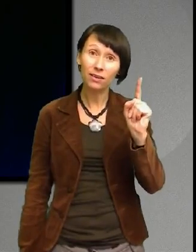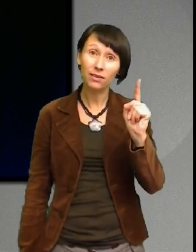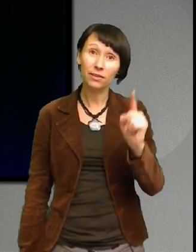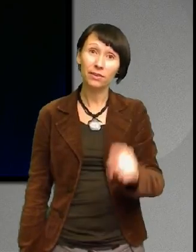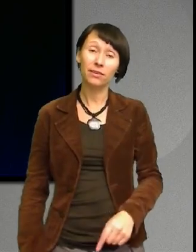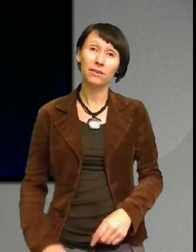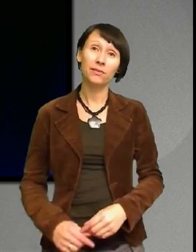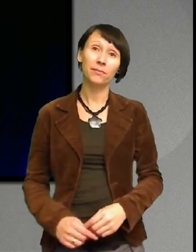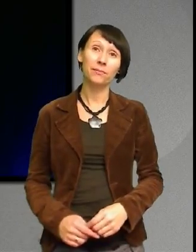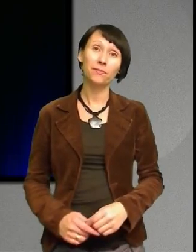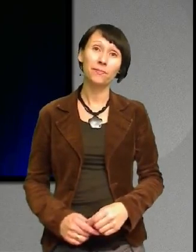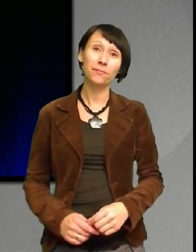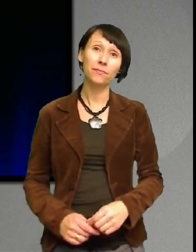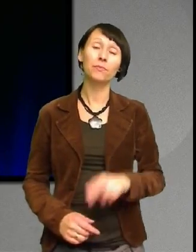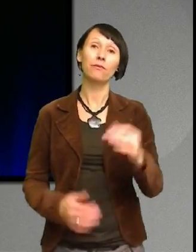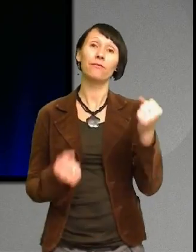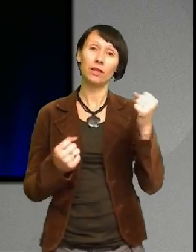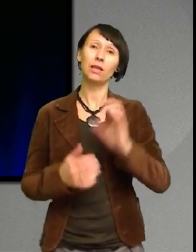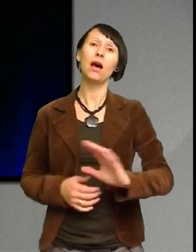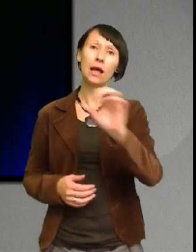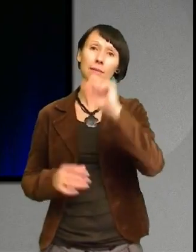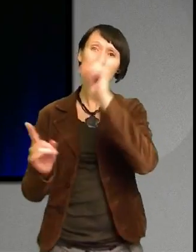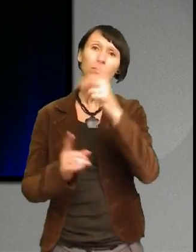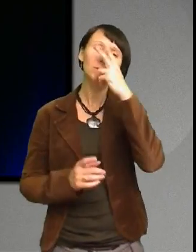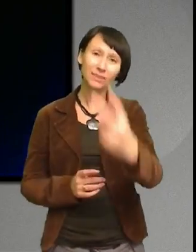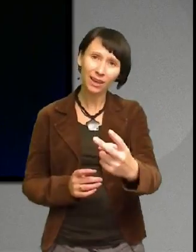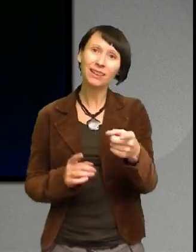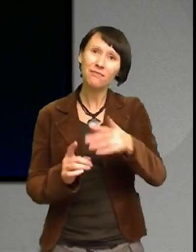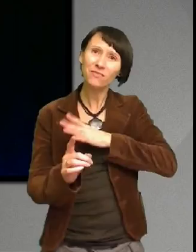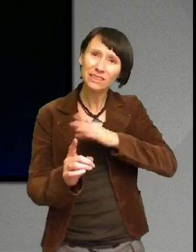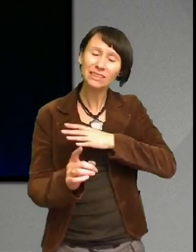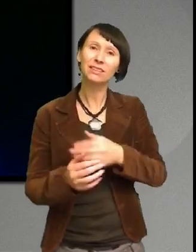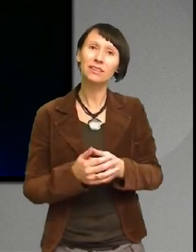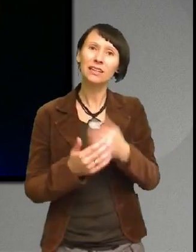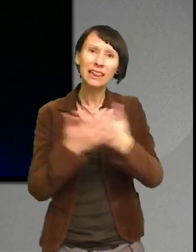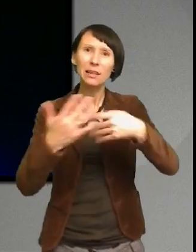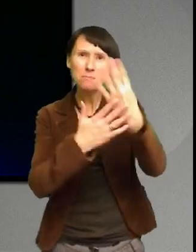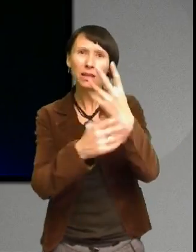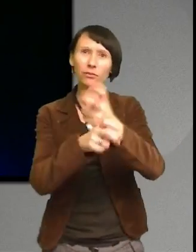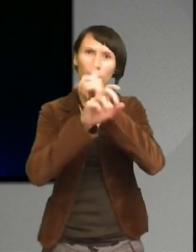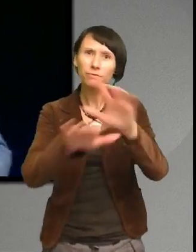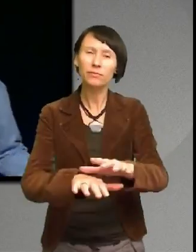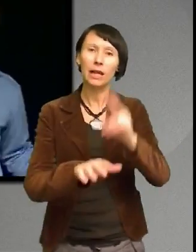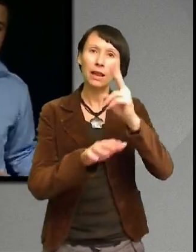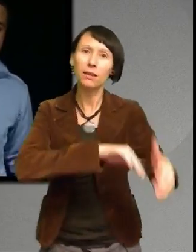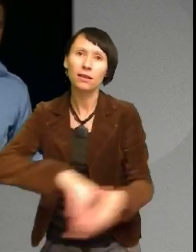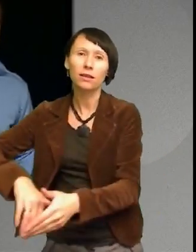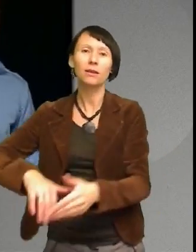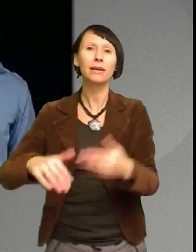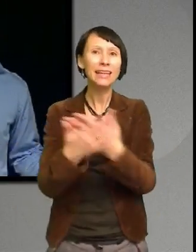Det är väldigt viktigt att alla människor och alla människor ser detta. Att inte media lägger undan detta. Att man inte bara skär ner på detta för